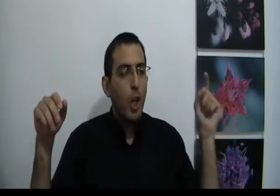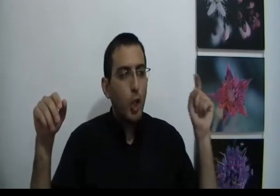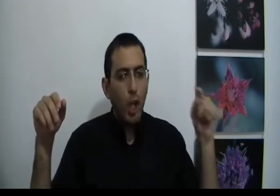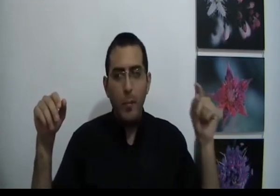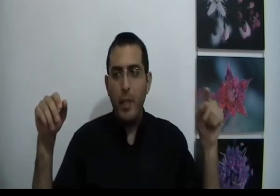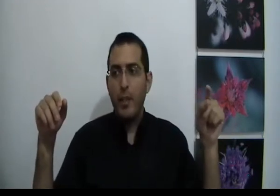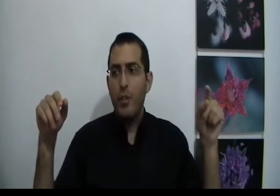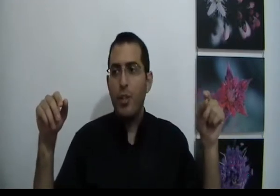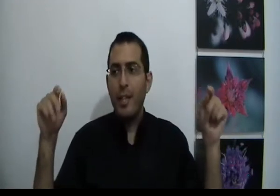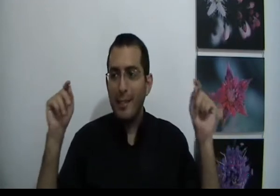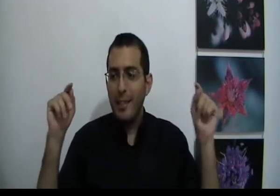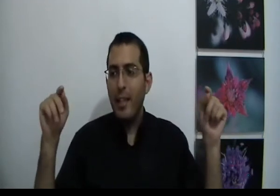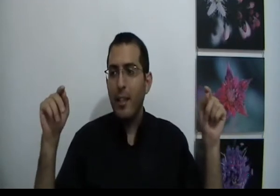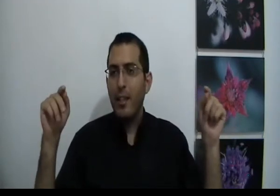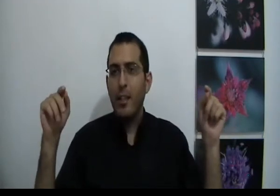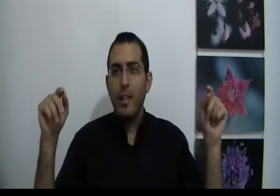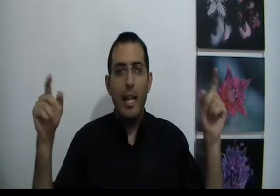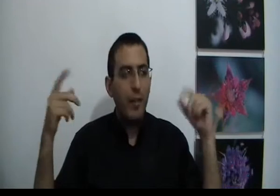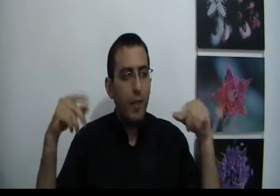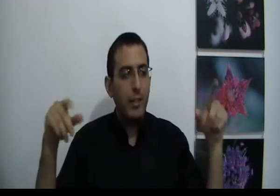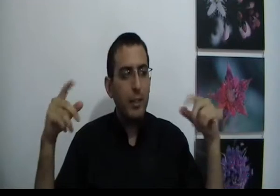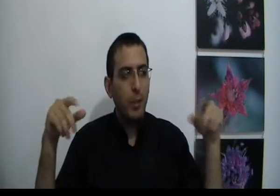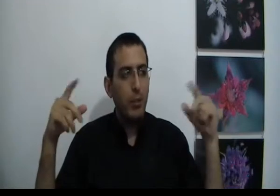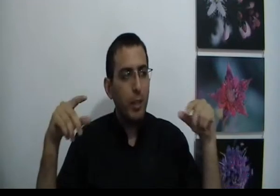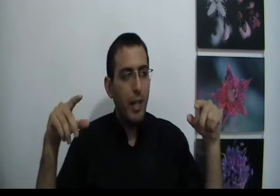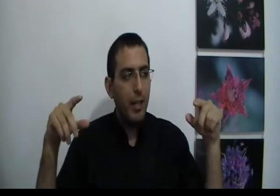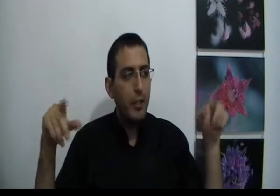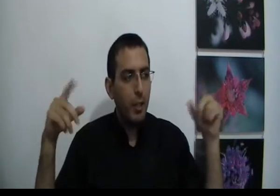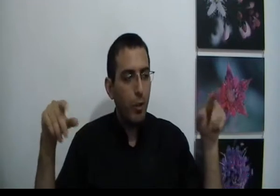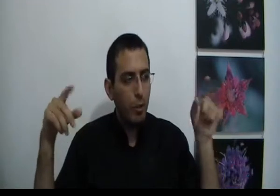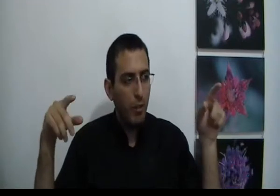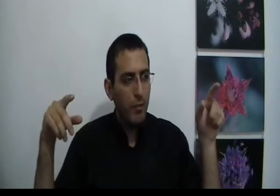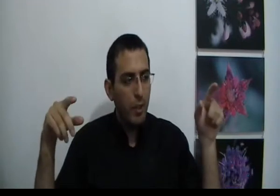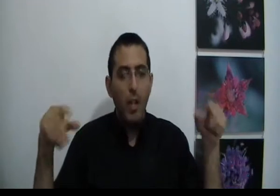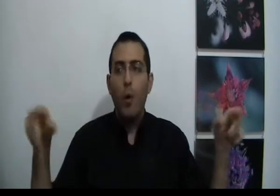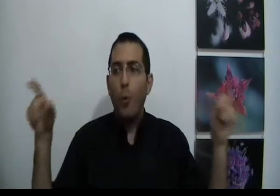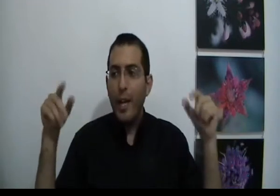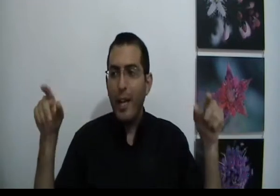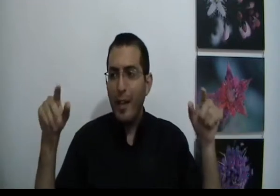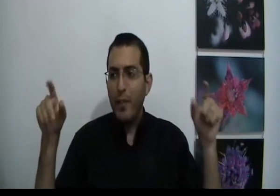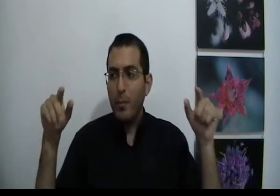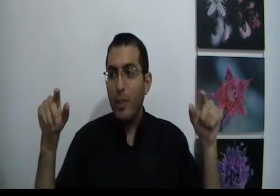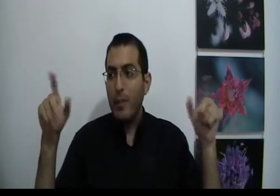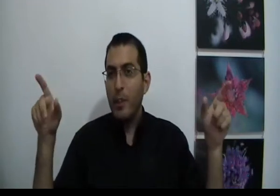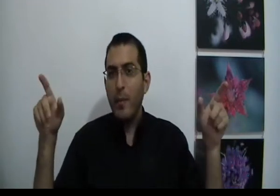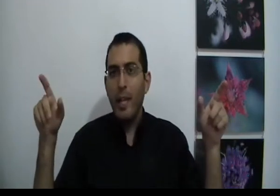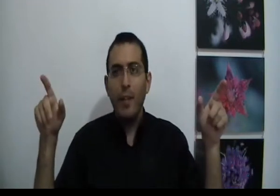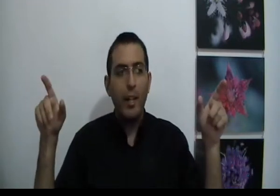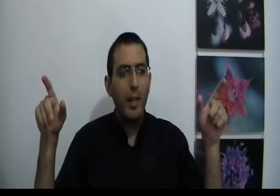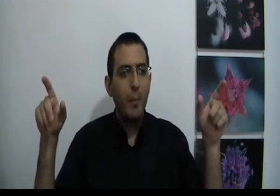כל מי שינסה להעביר את עצמו לתודעה של הכל טוב הוא יהיה חייב להתמודד עם קשיים כלב אחרים